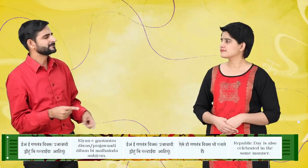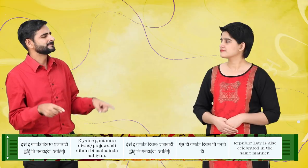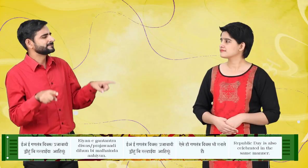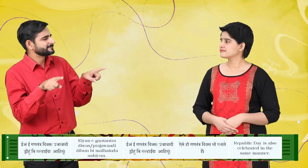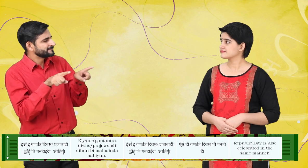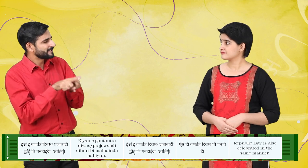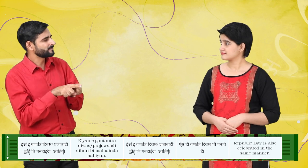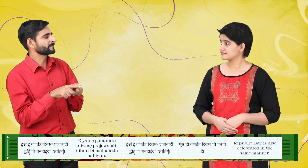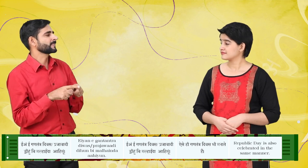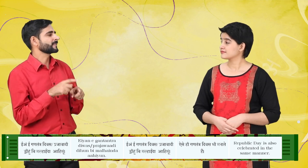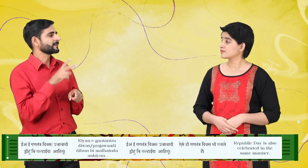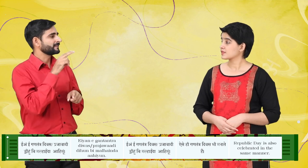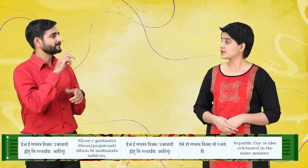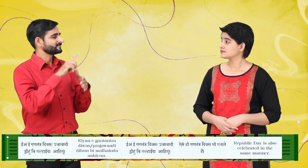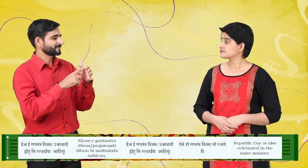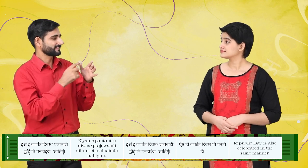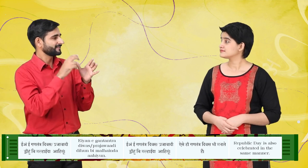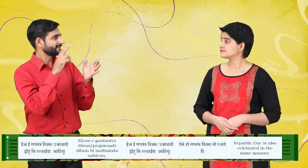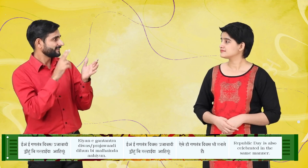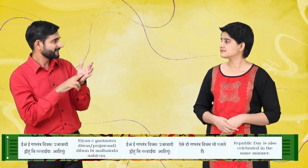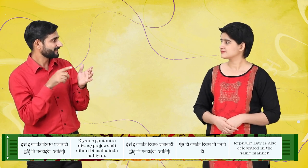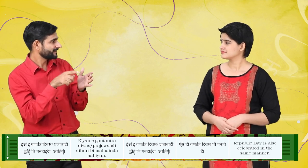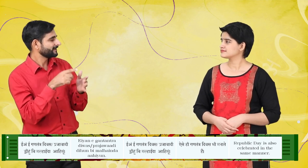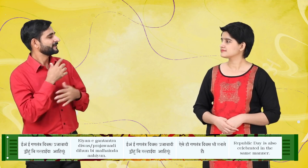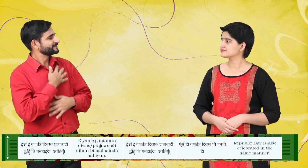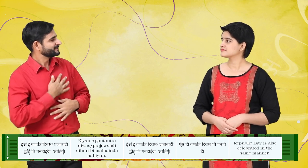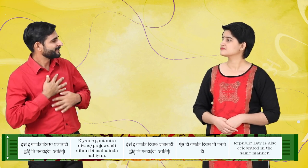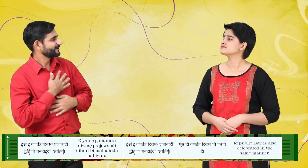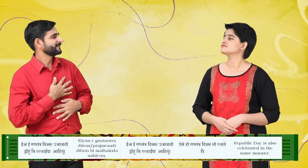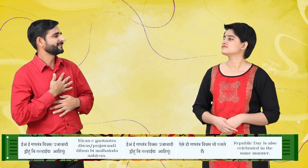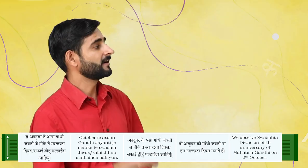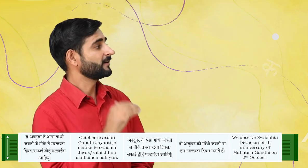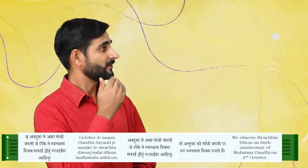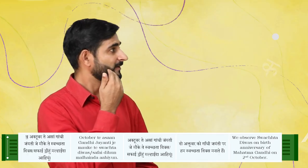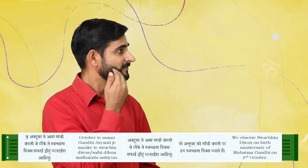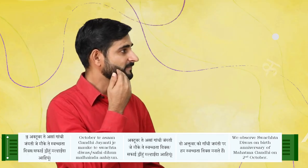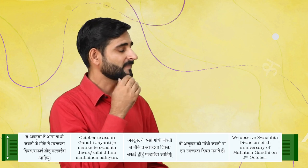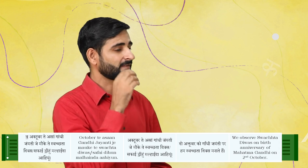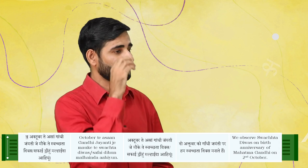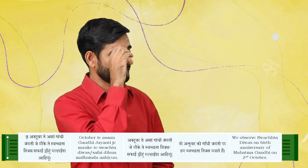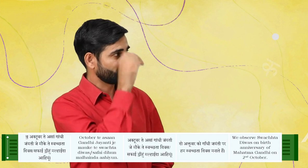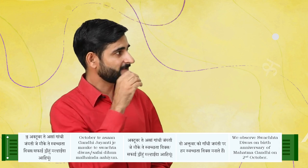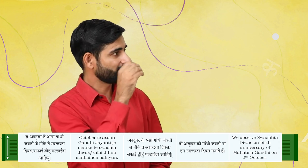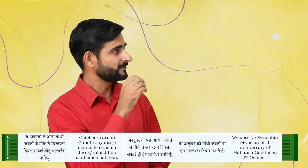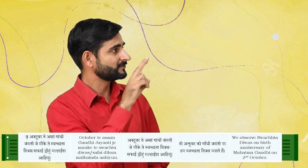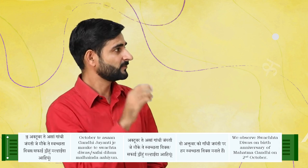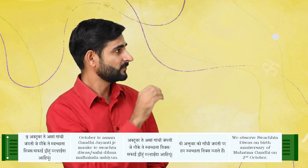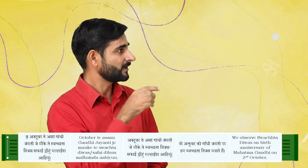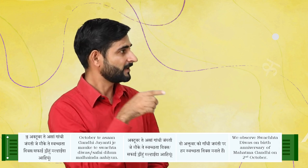इयाई प्रजावादी डी हुं भी मलाइंदा आहें 22 ओक्टूमबर ते असा गांदी जयनती